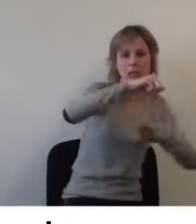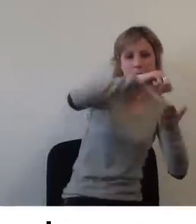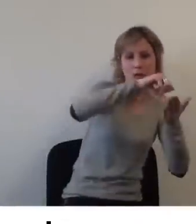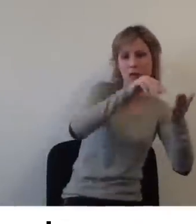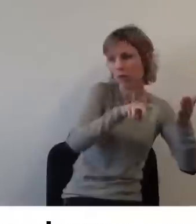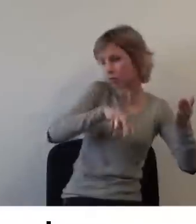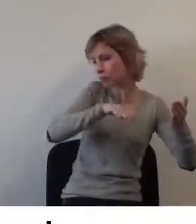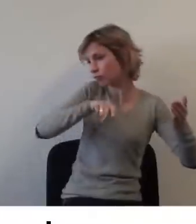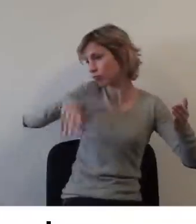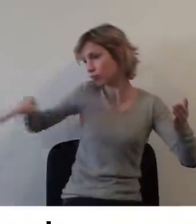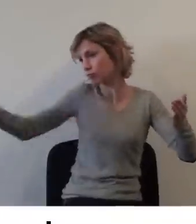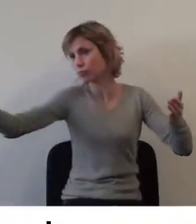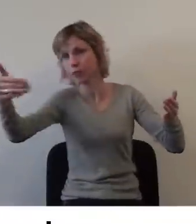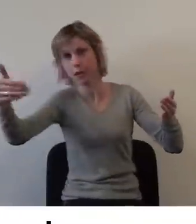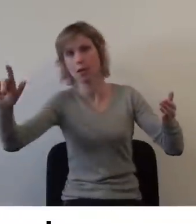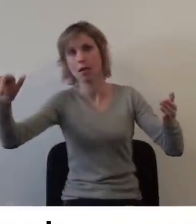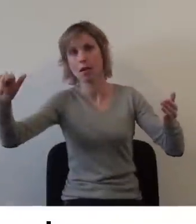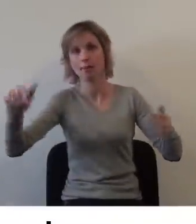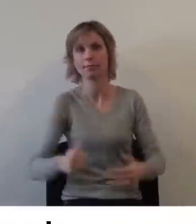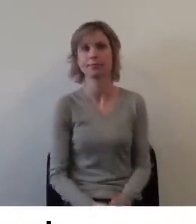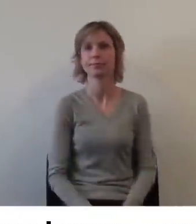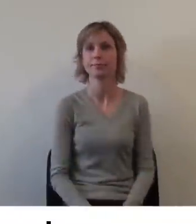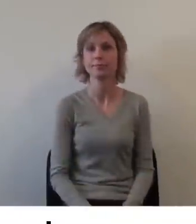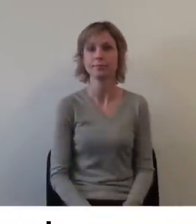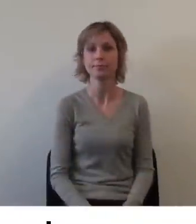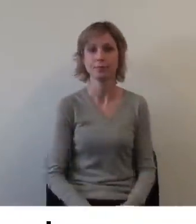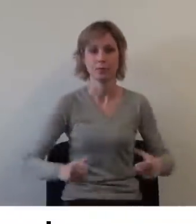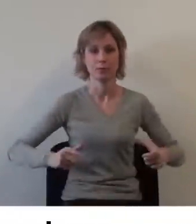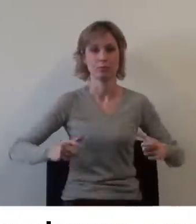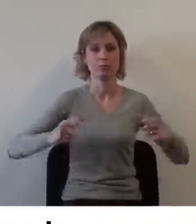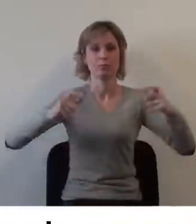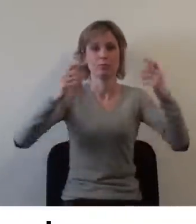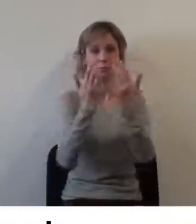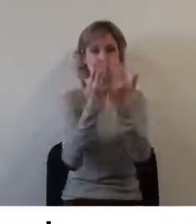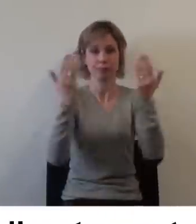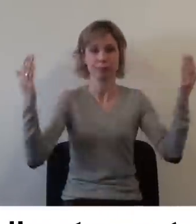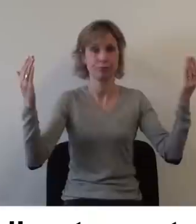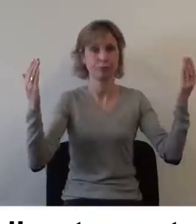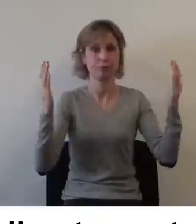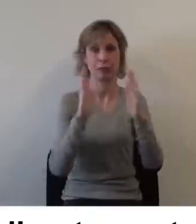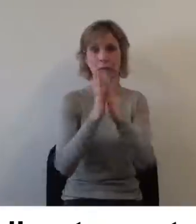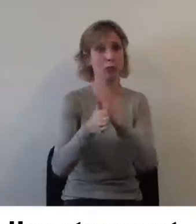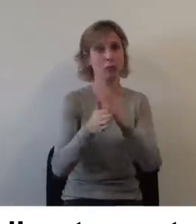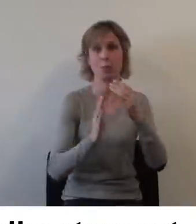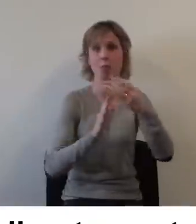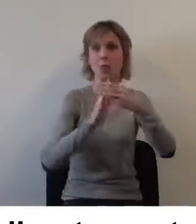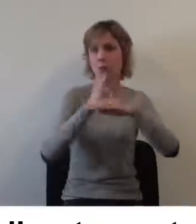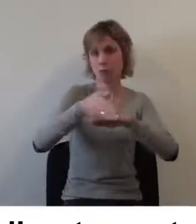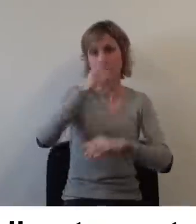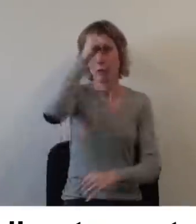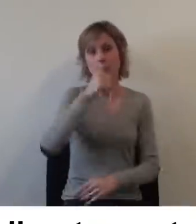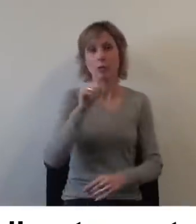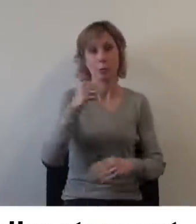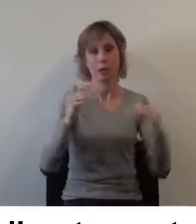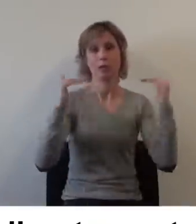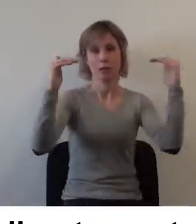demandez à l'hôtesse d'appeler un agent, qui vous accompagnera aux ascenseurs. Vous arriverez ensuite directement sur le plateau